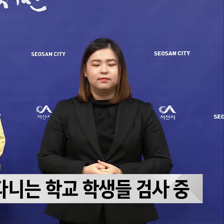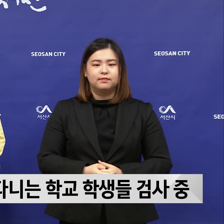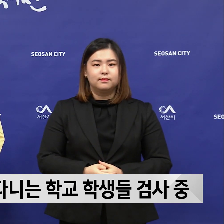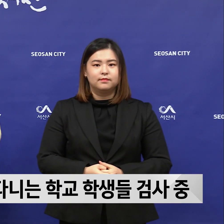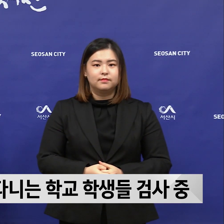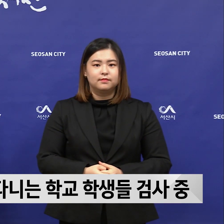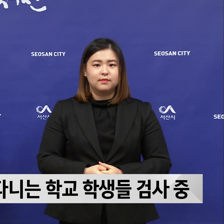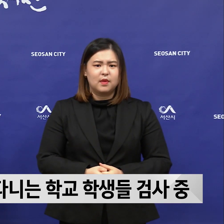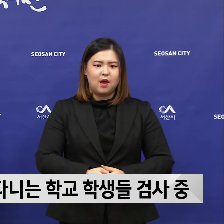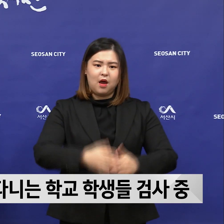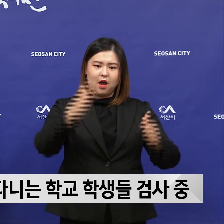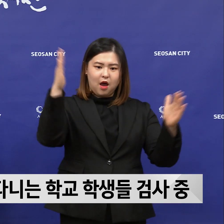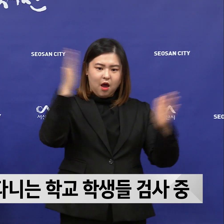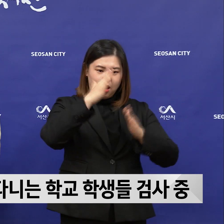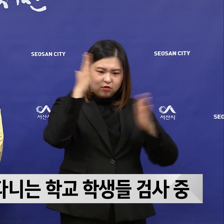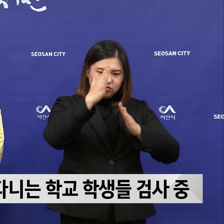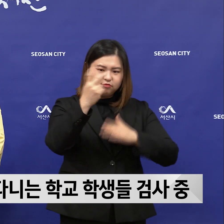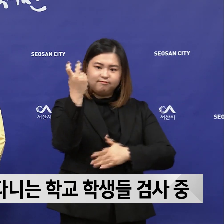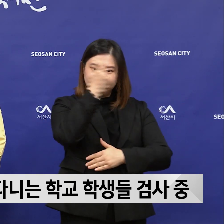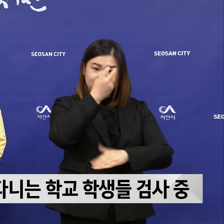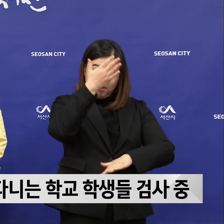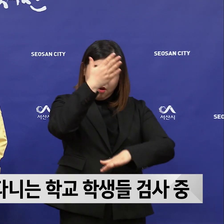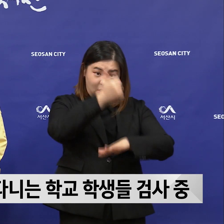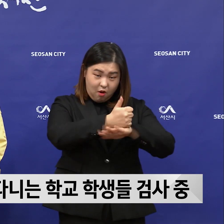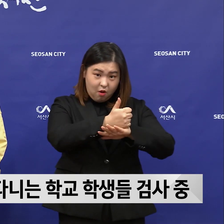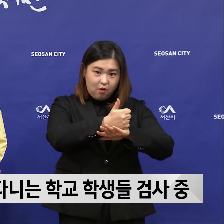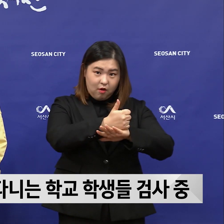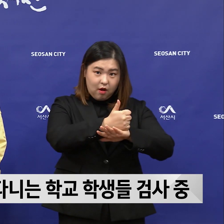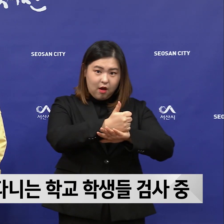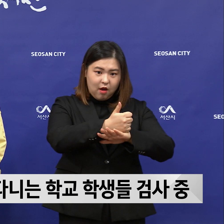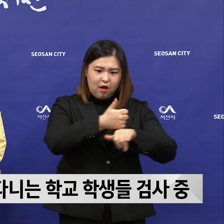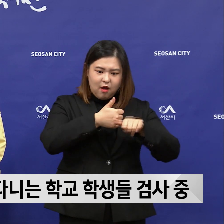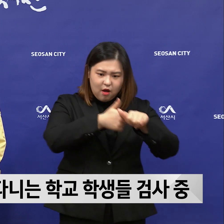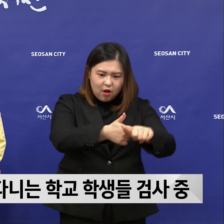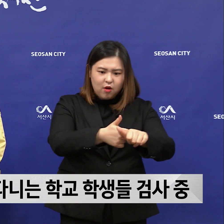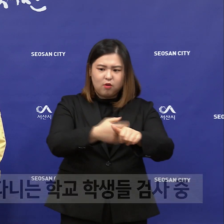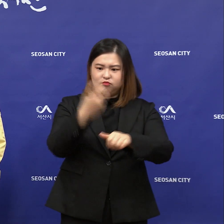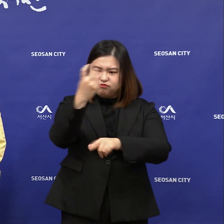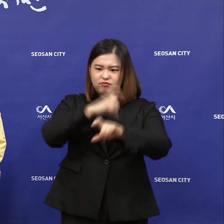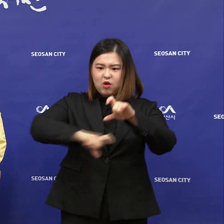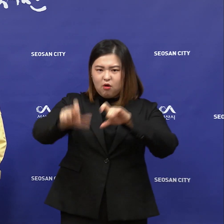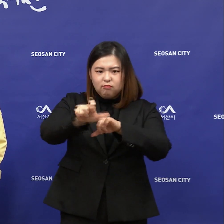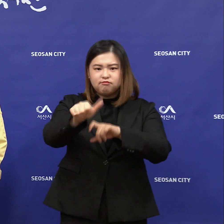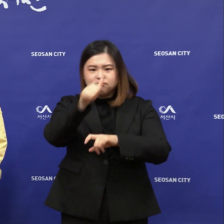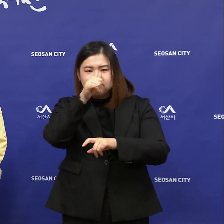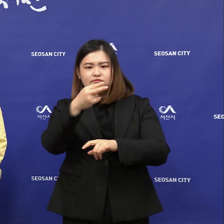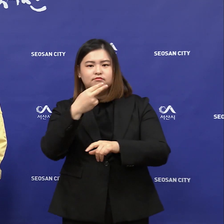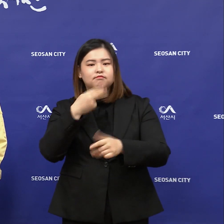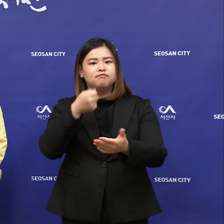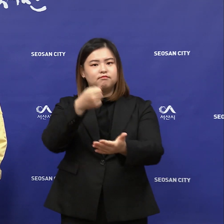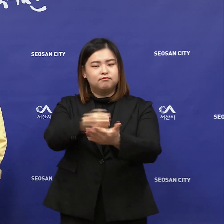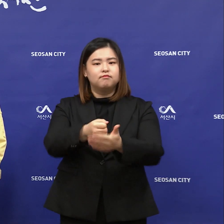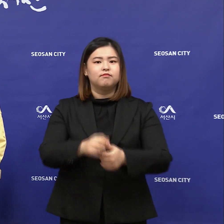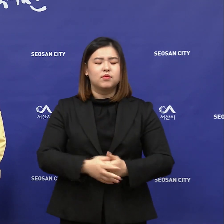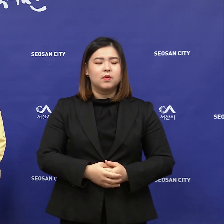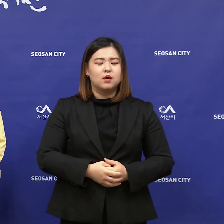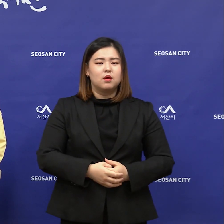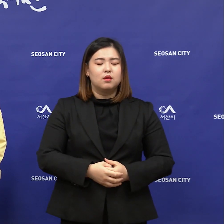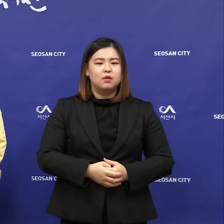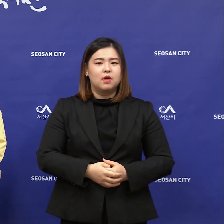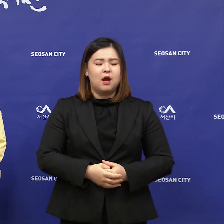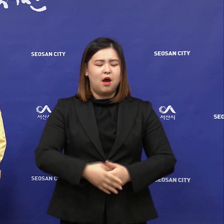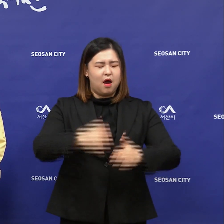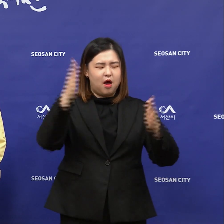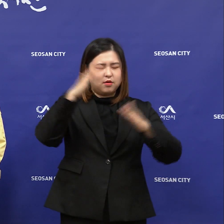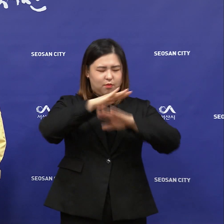학생들의 검사 결과에 따라 검사 확대 여부를 결정하겠습니다. 부디 학생들 모두